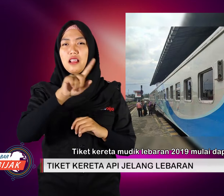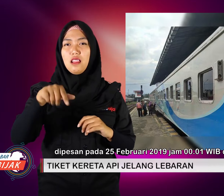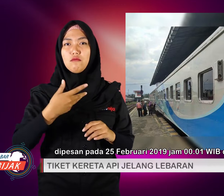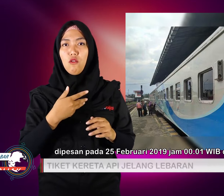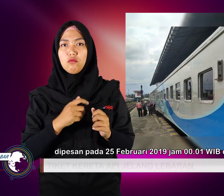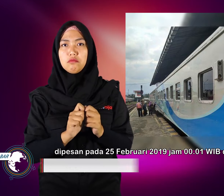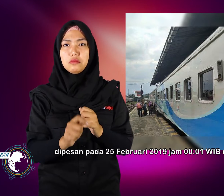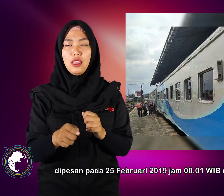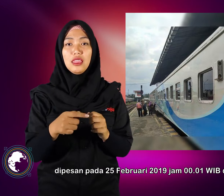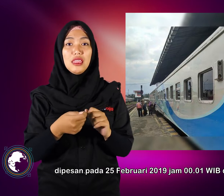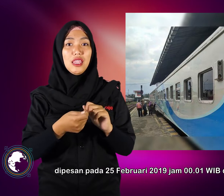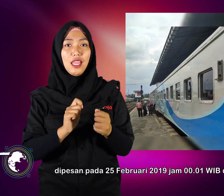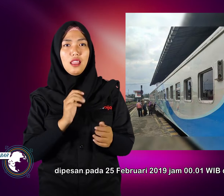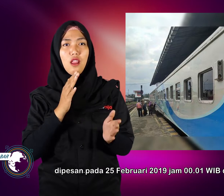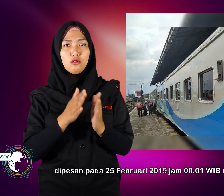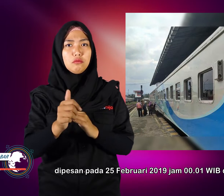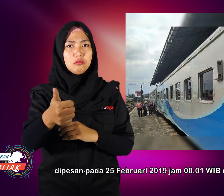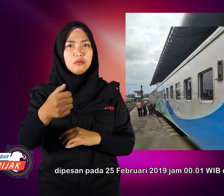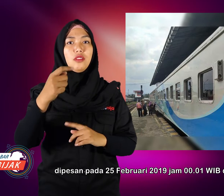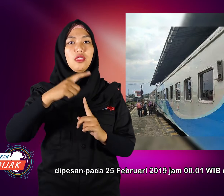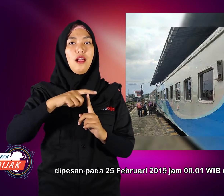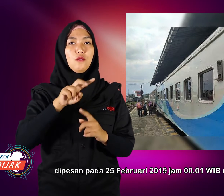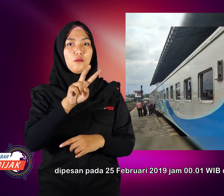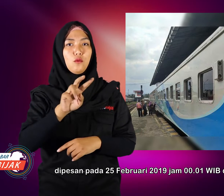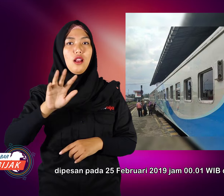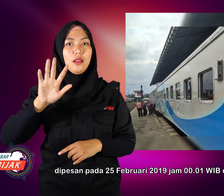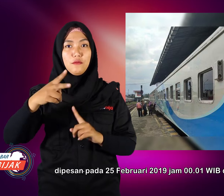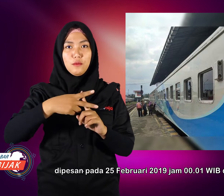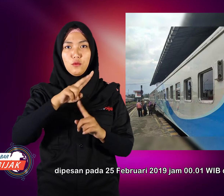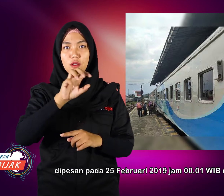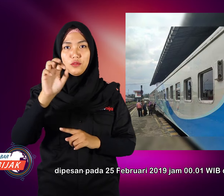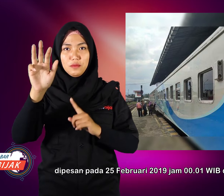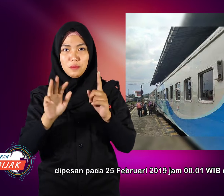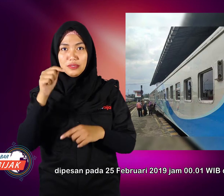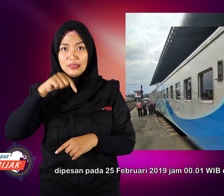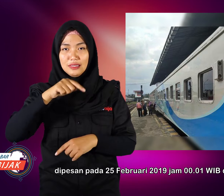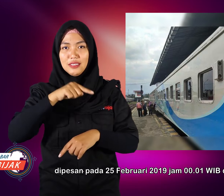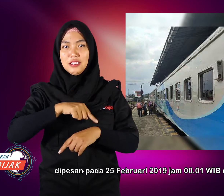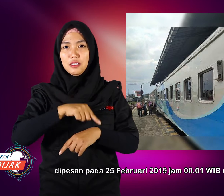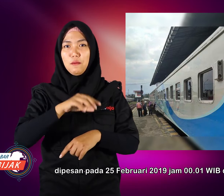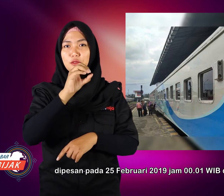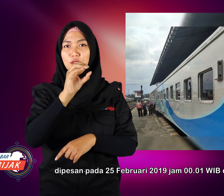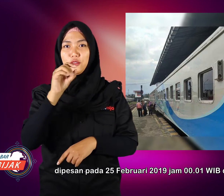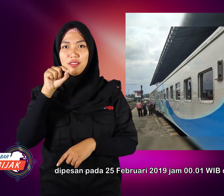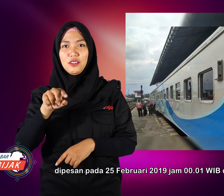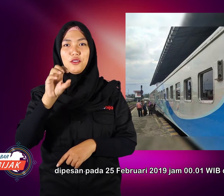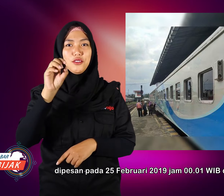dipesan pada 25 Februari 2019 pada jam 00.01 WIB dini